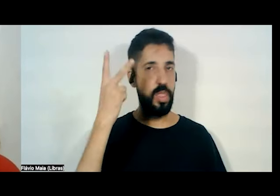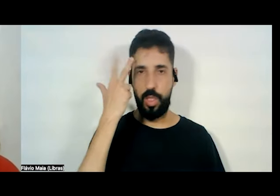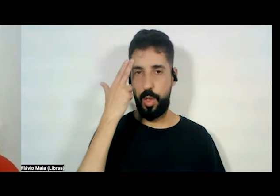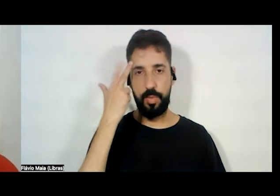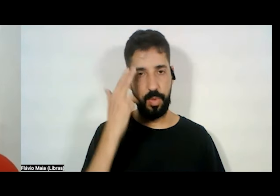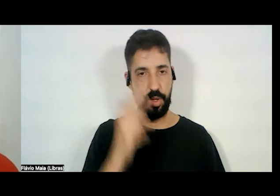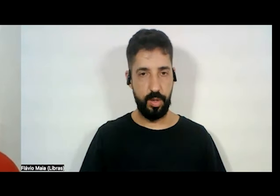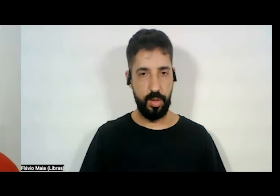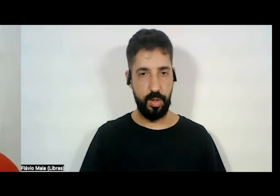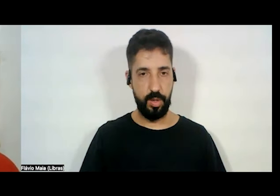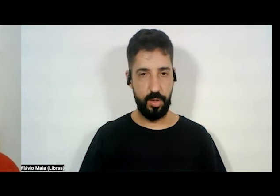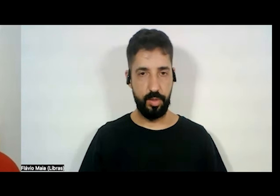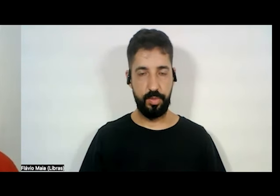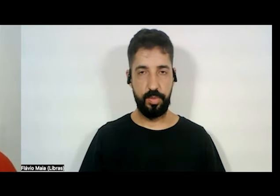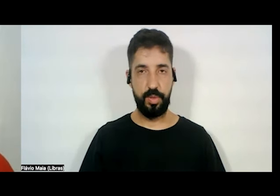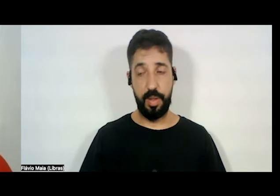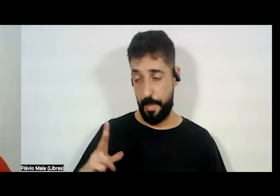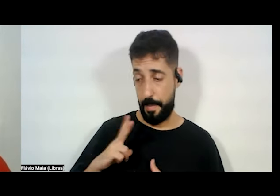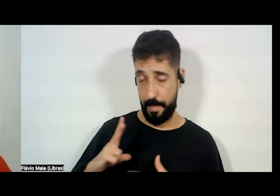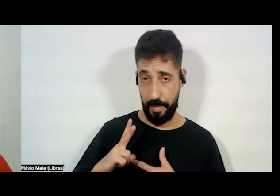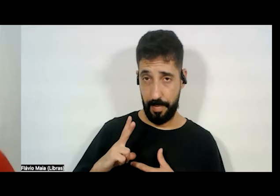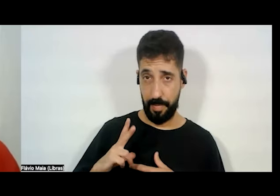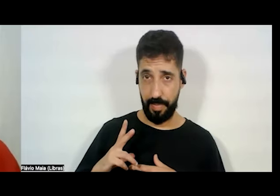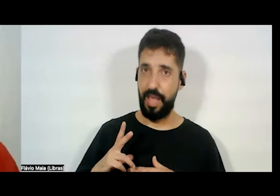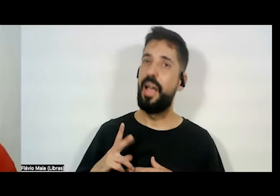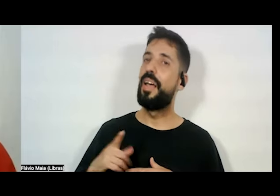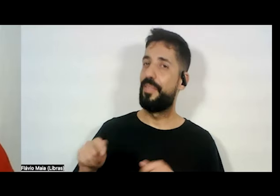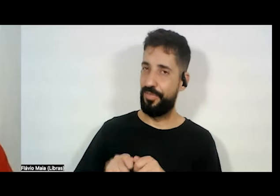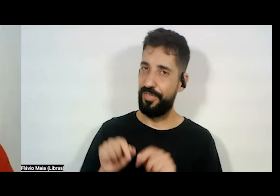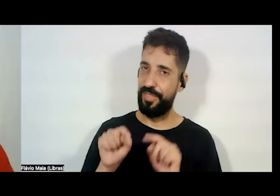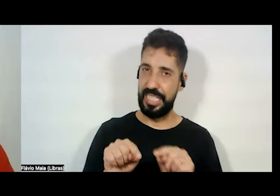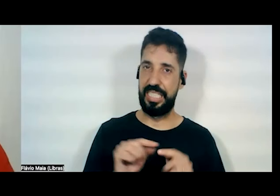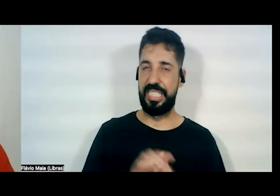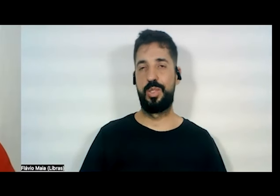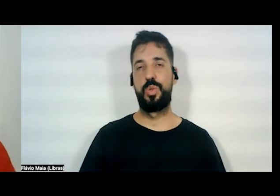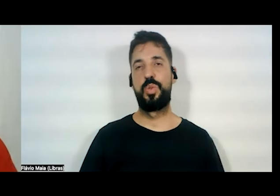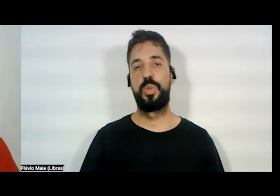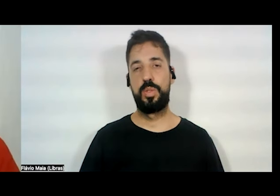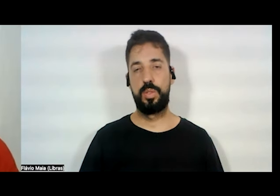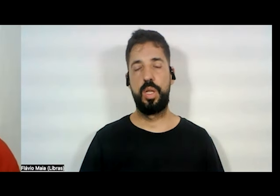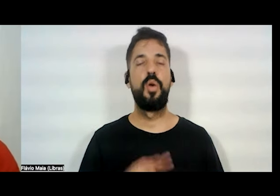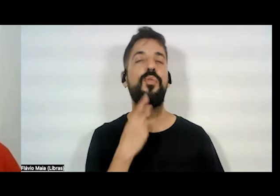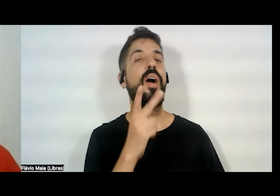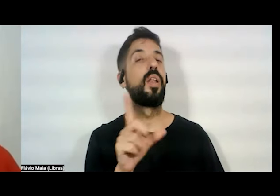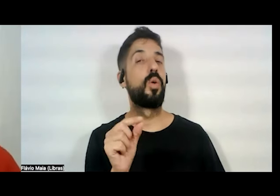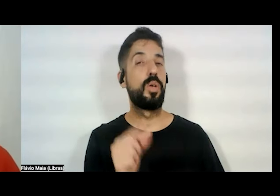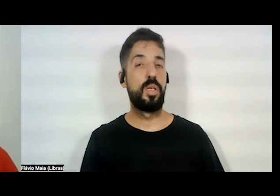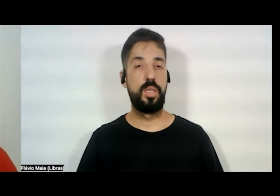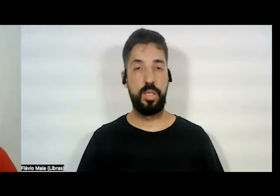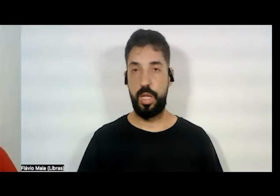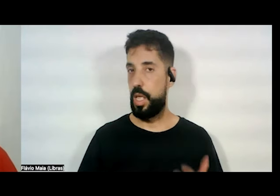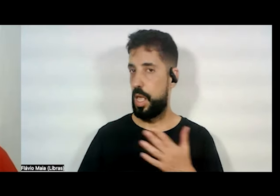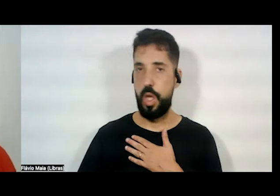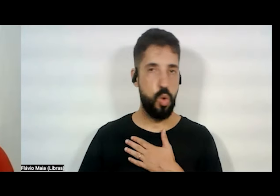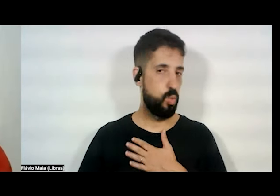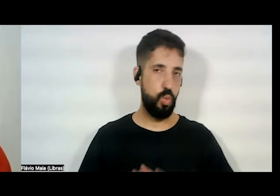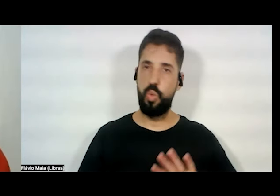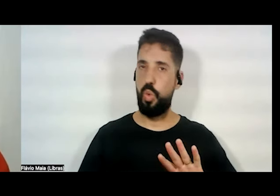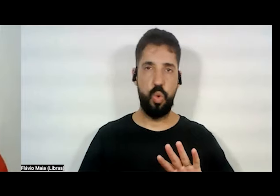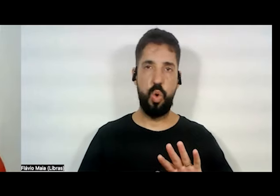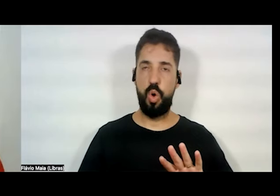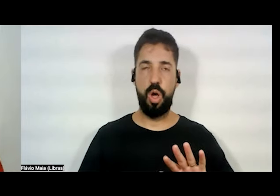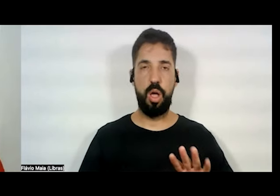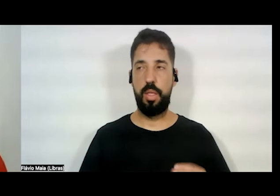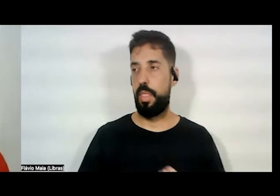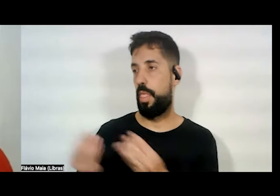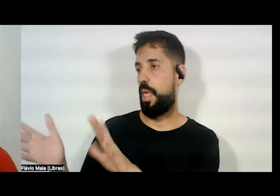privatização levou a este resultado. Mas falei o seguinte, eu não gosto de jogo de empurra, posso até mandar